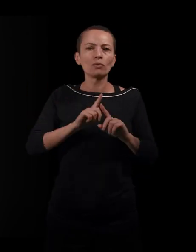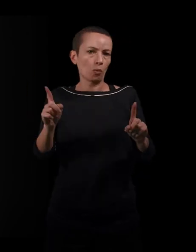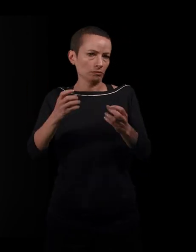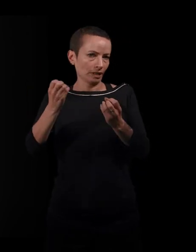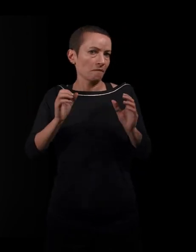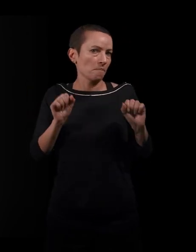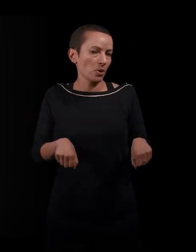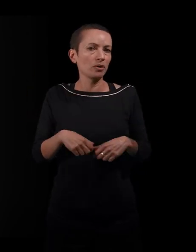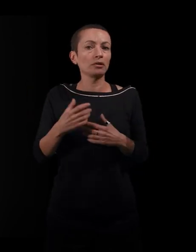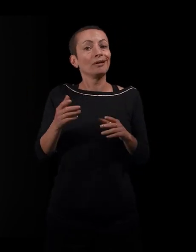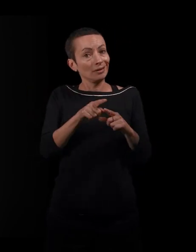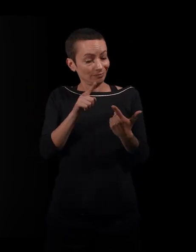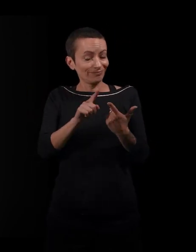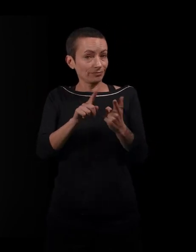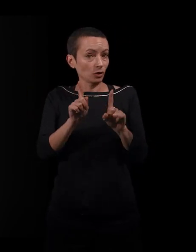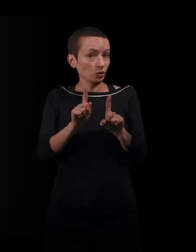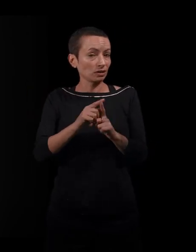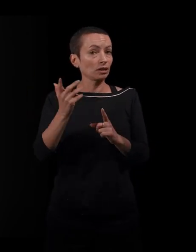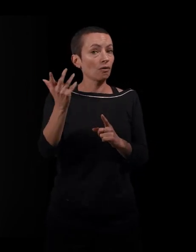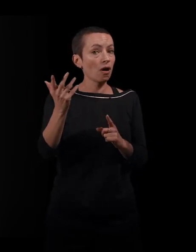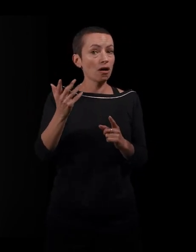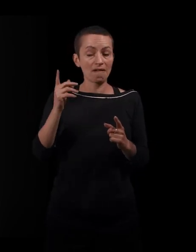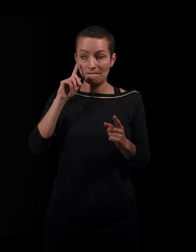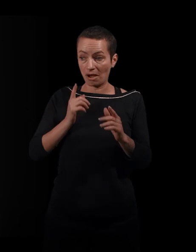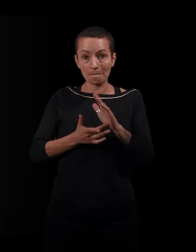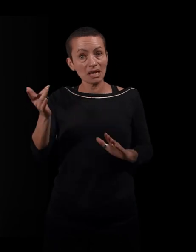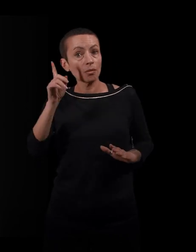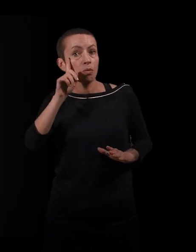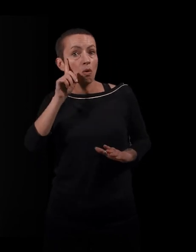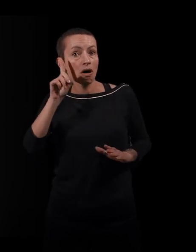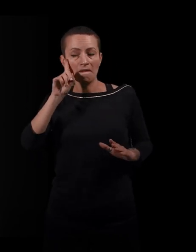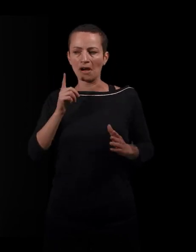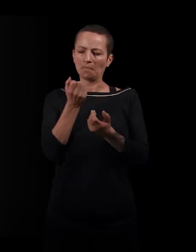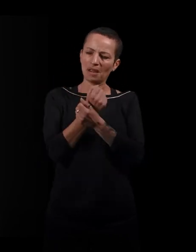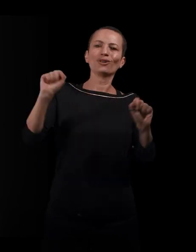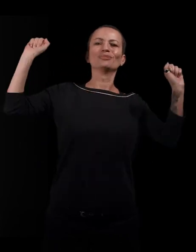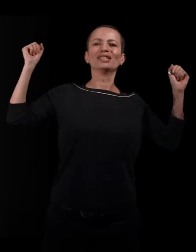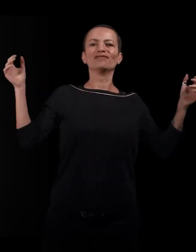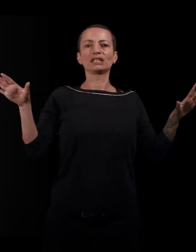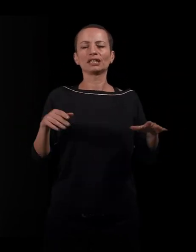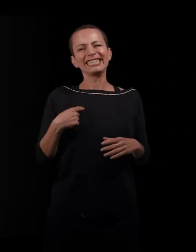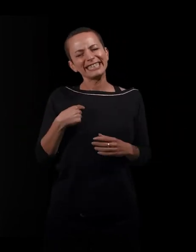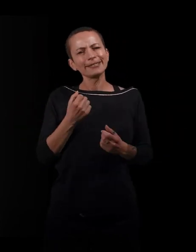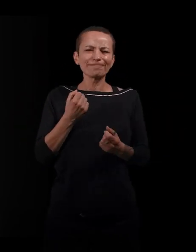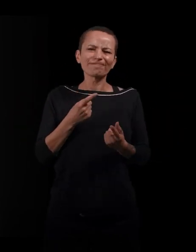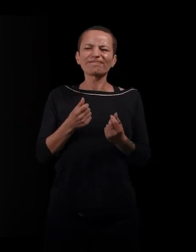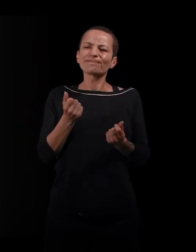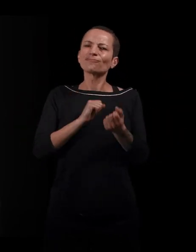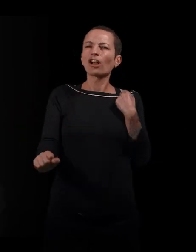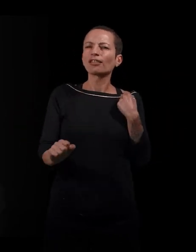par ailleurs, à cette idée que si elles migrent, c'est parce que ce sont des femmes émancipées. Ça me dérangeait beaucoup, cette idée que la migration, finalement, était une forme d